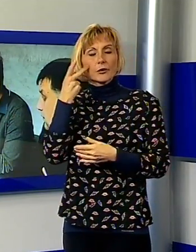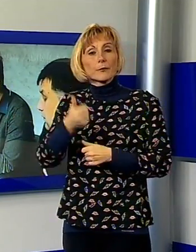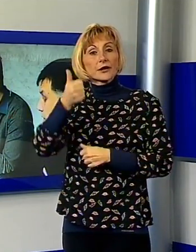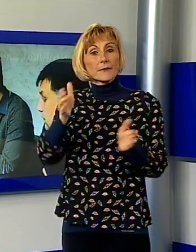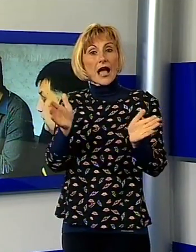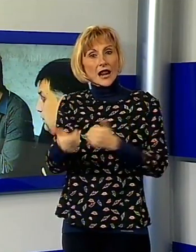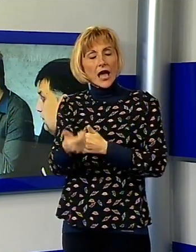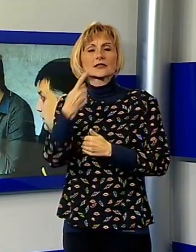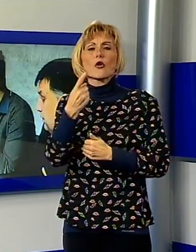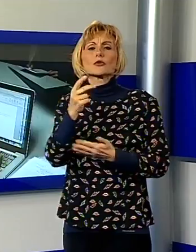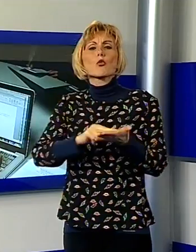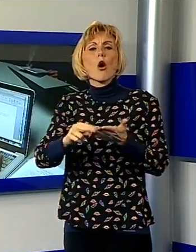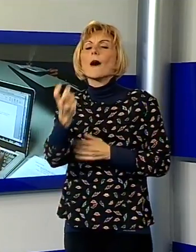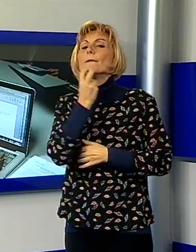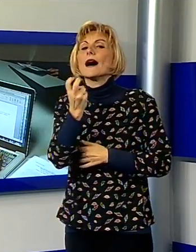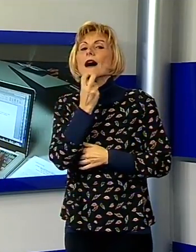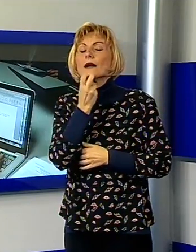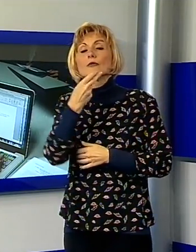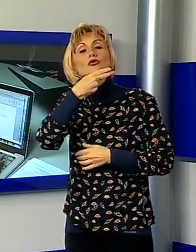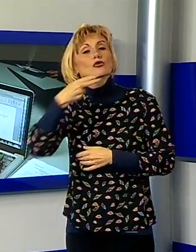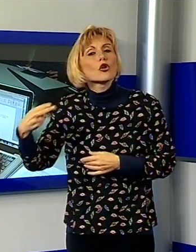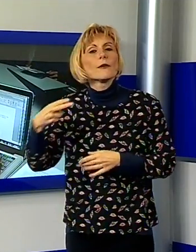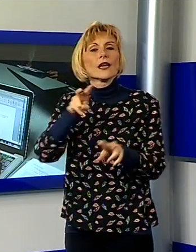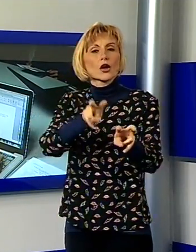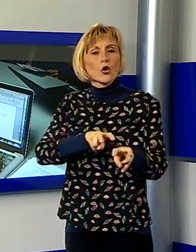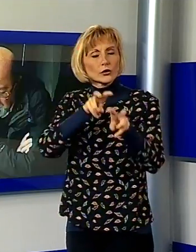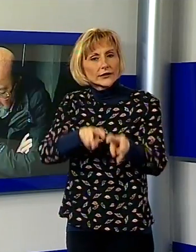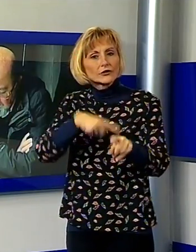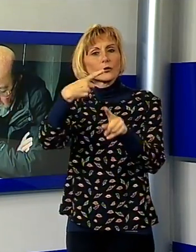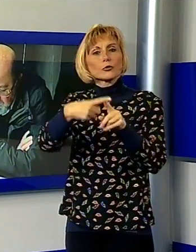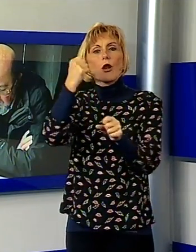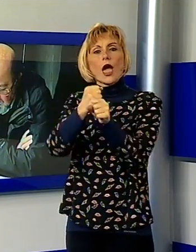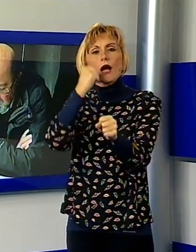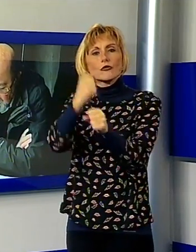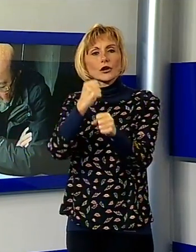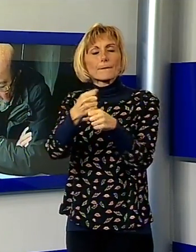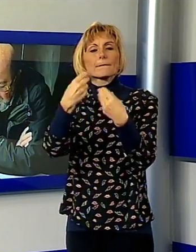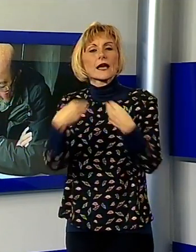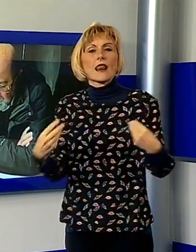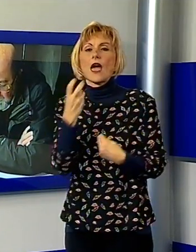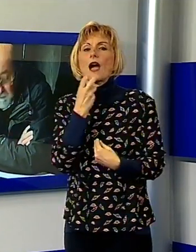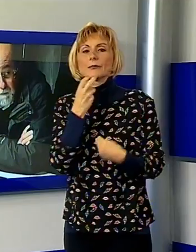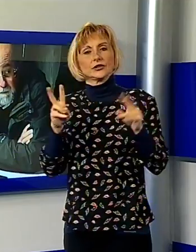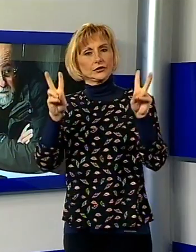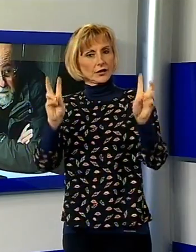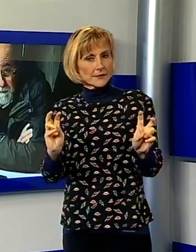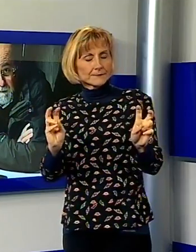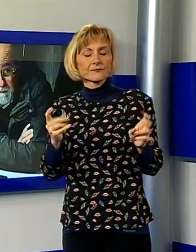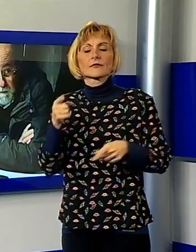2017. L'indirizzo si chiama Coltivazione e Lavorazione dei Materiali Lapidei e formerà, in collaborazione con le imprese del